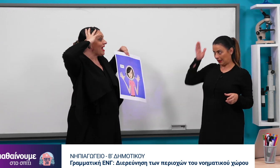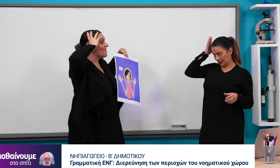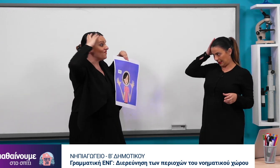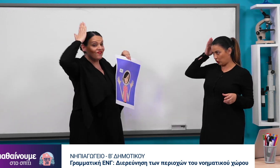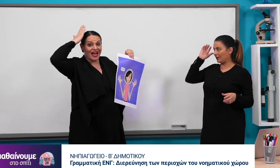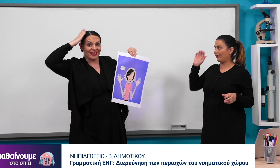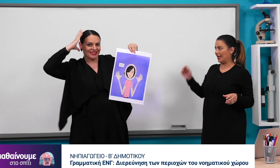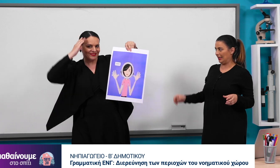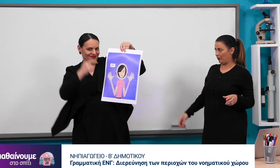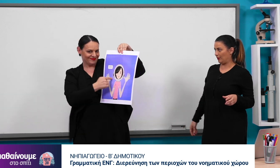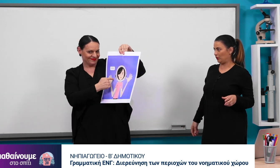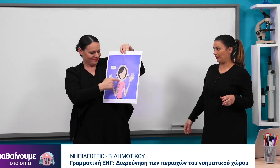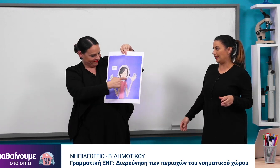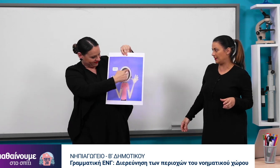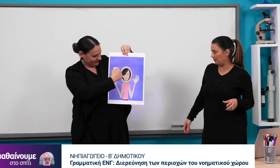Το κεφάλαιο λοιπόν η πρώτη θέση.